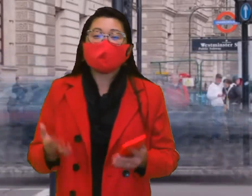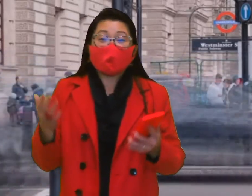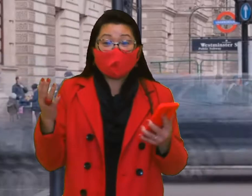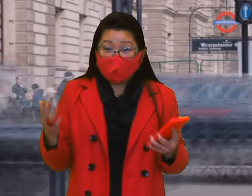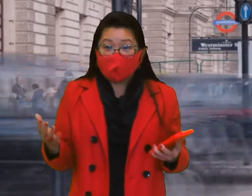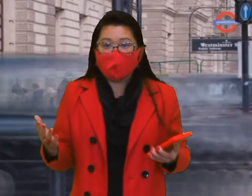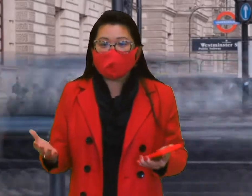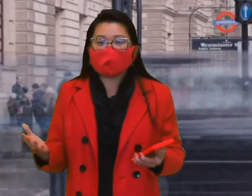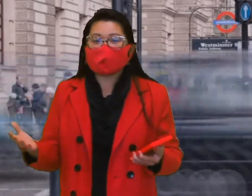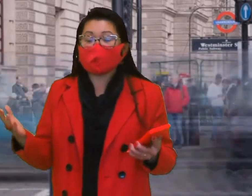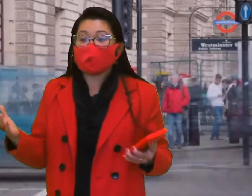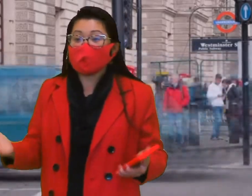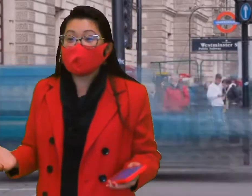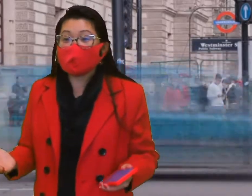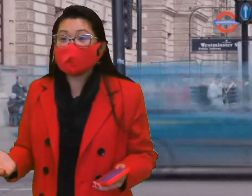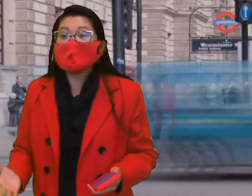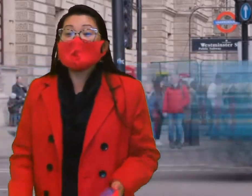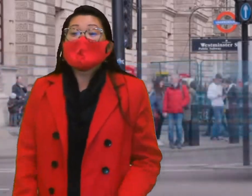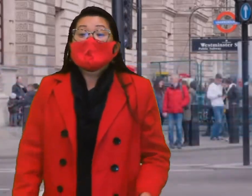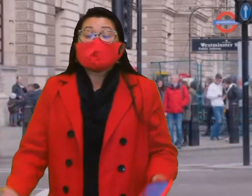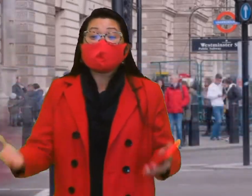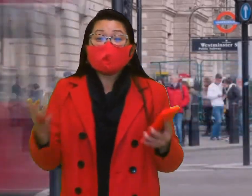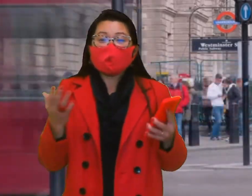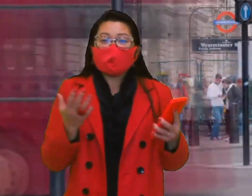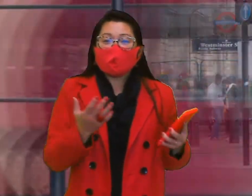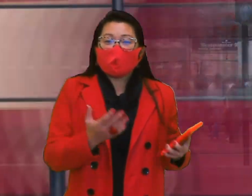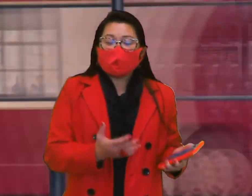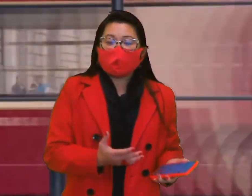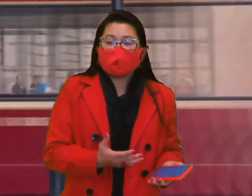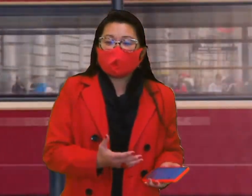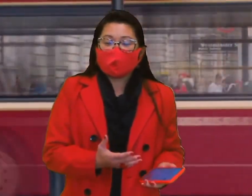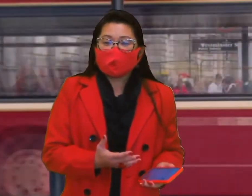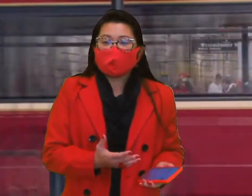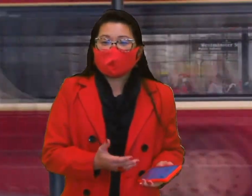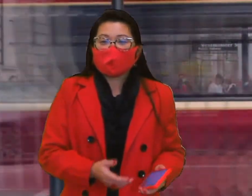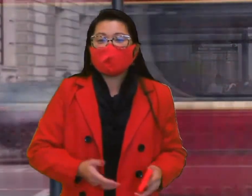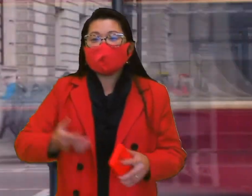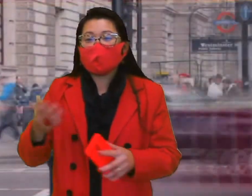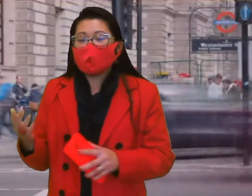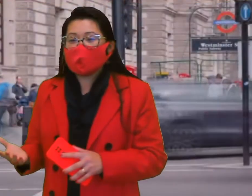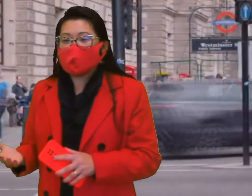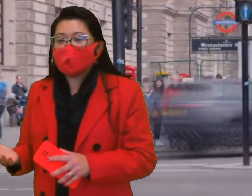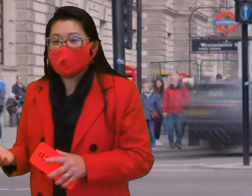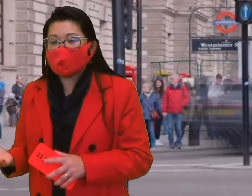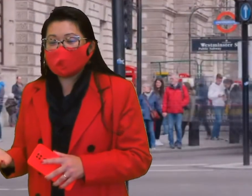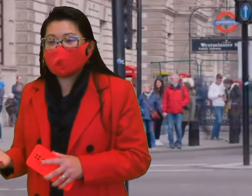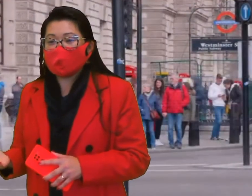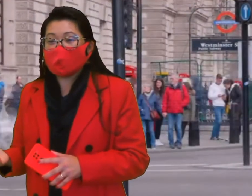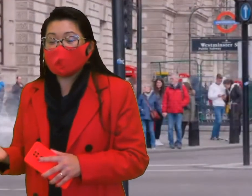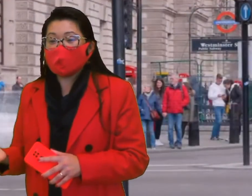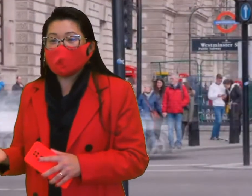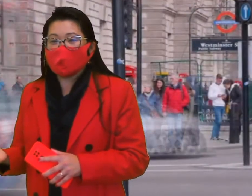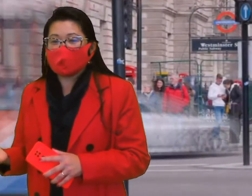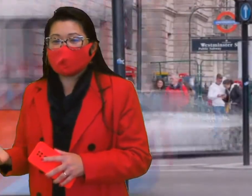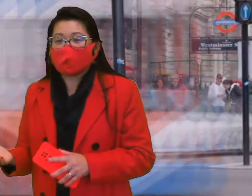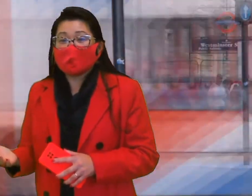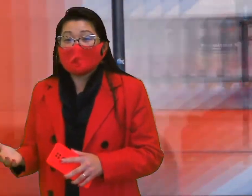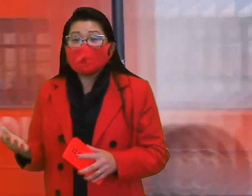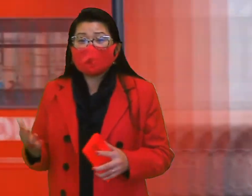uma ferramenta gratuita tanto para o sistema Android como para o sistema iOS. Vocês